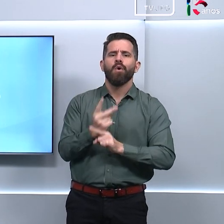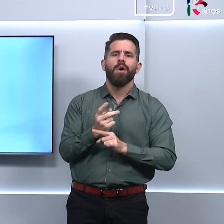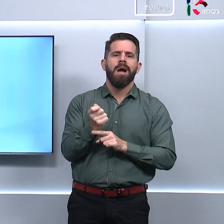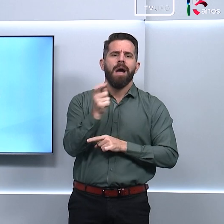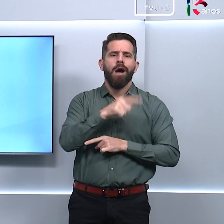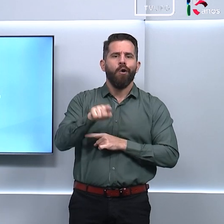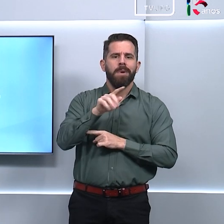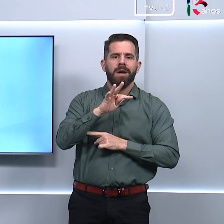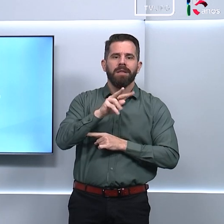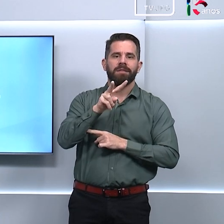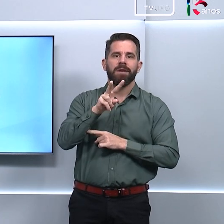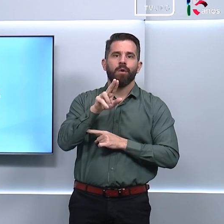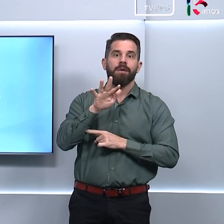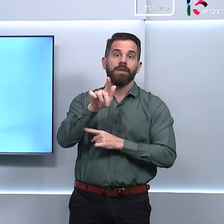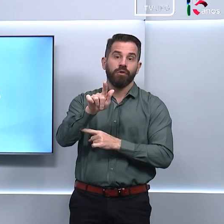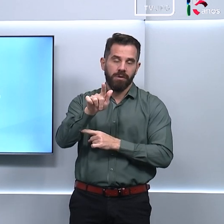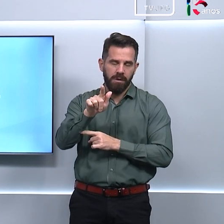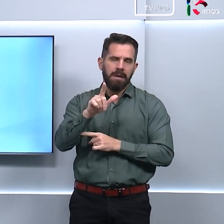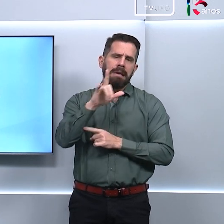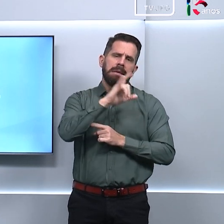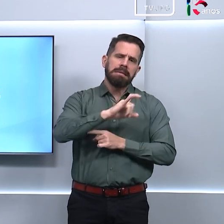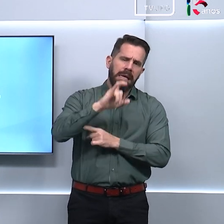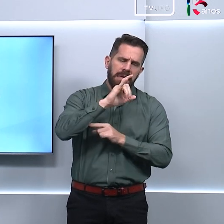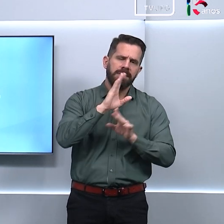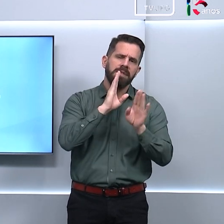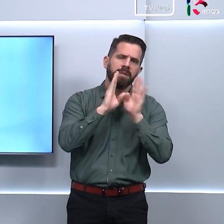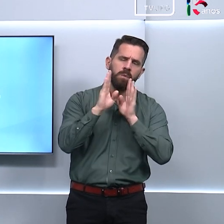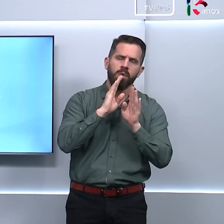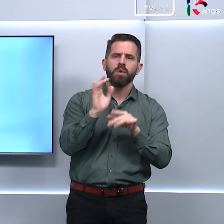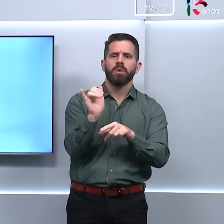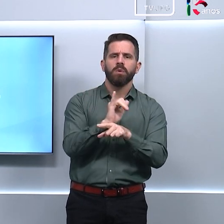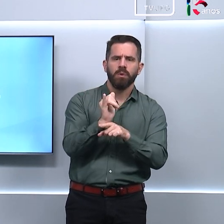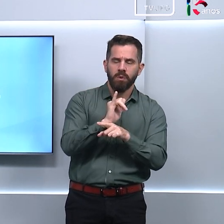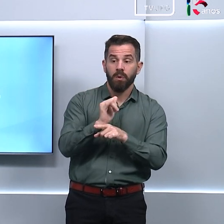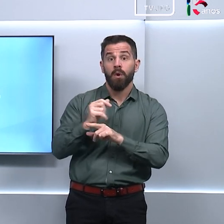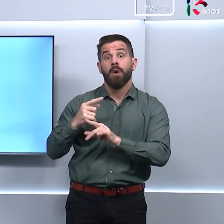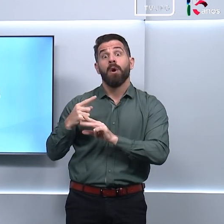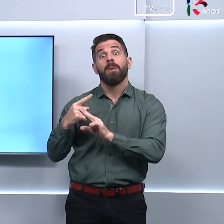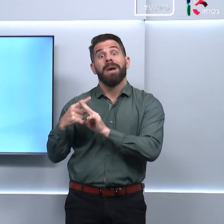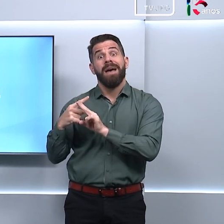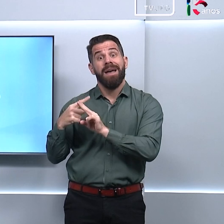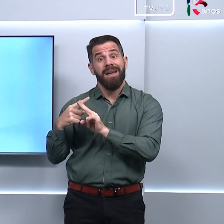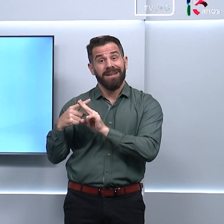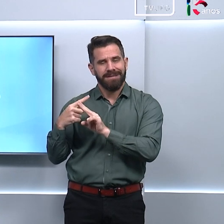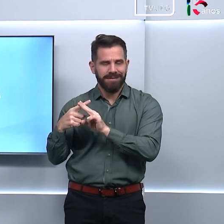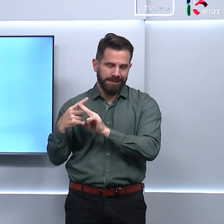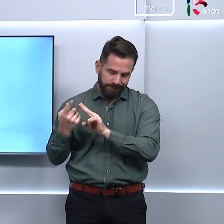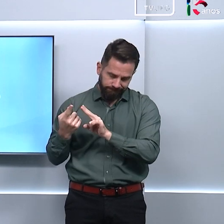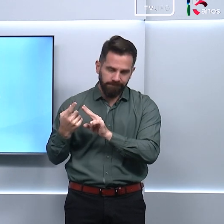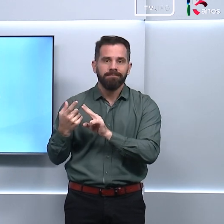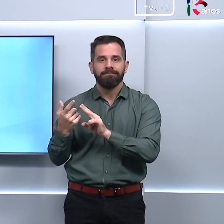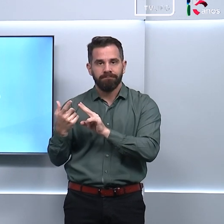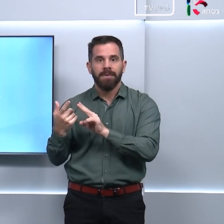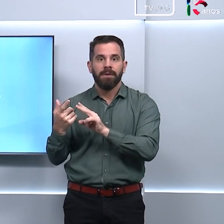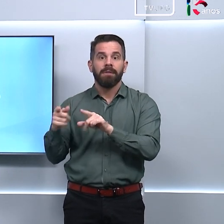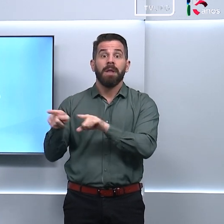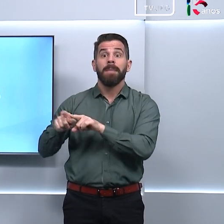TVUFG no Instagram no Facebook no Youtube no X no X também no TikTok